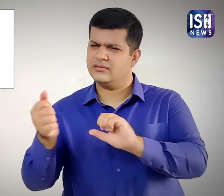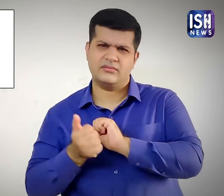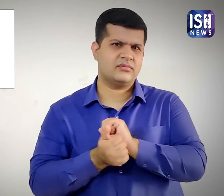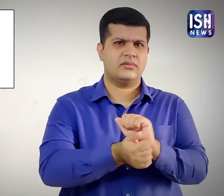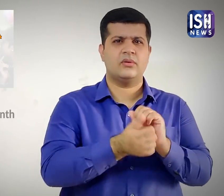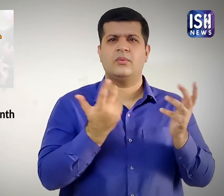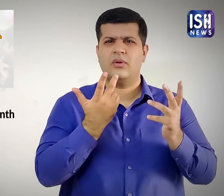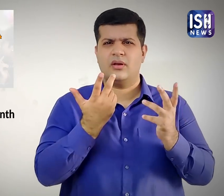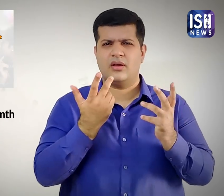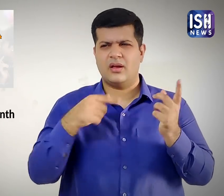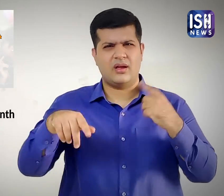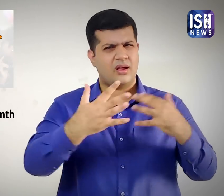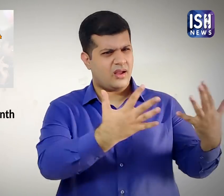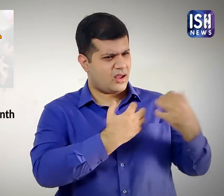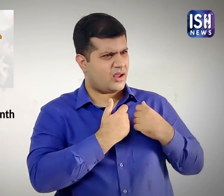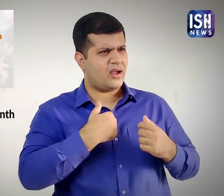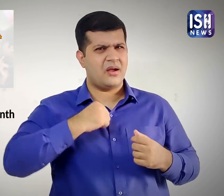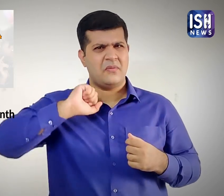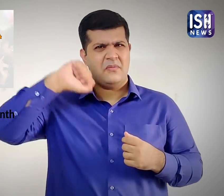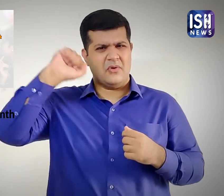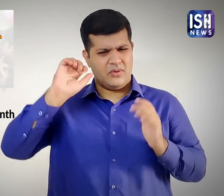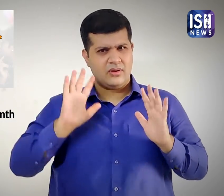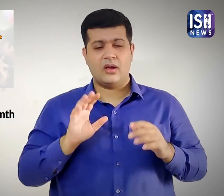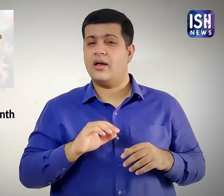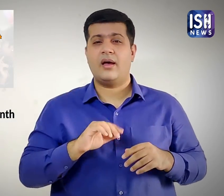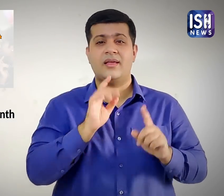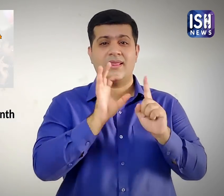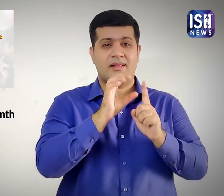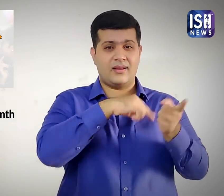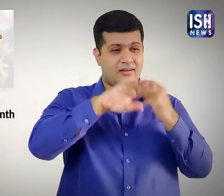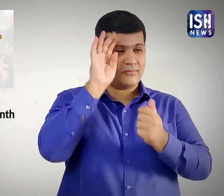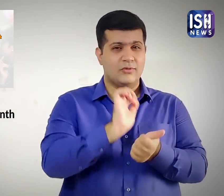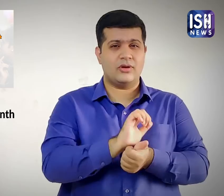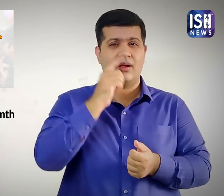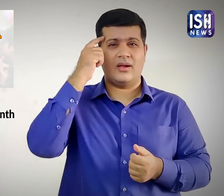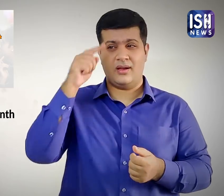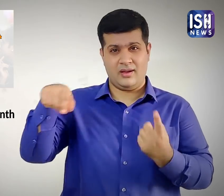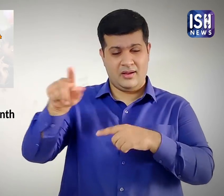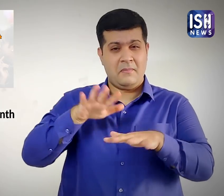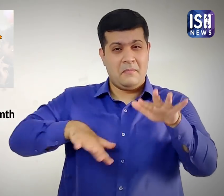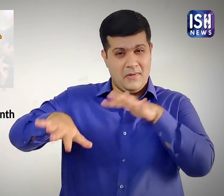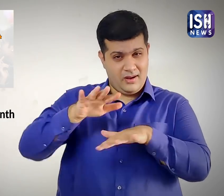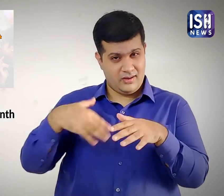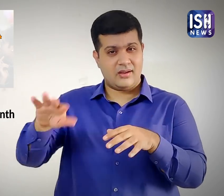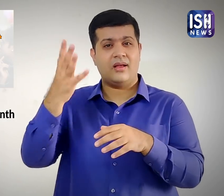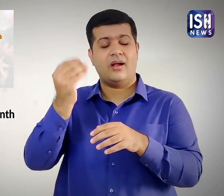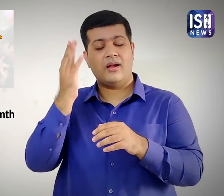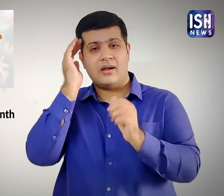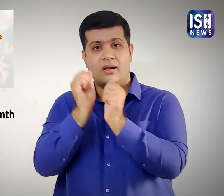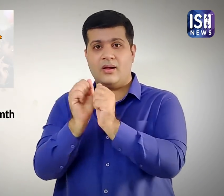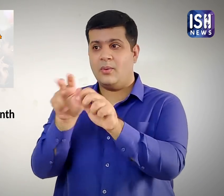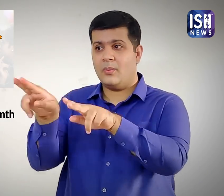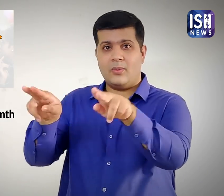इस आधार पर किवे समलेंगिक कृतियों में लिप्त होने वाले थे कहकर गिरफतार किया